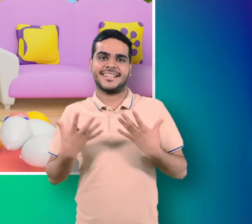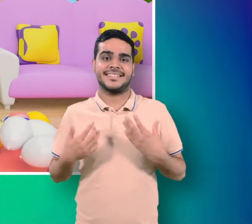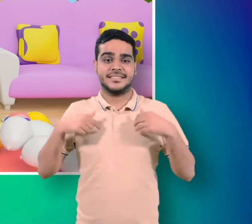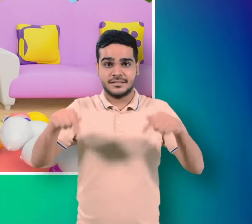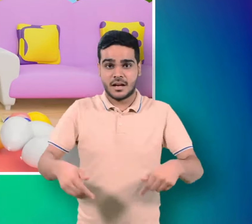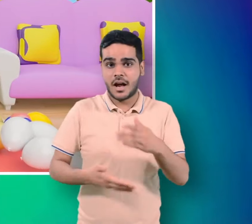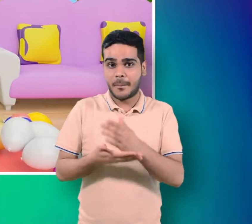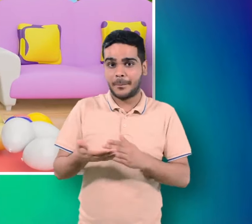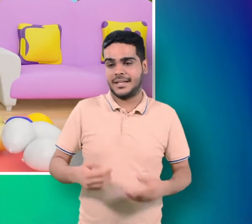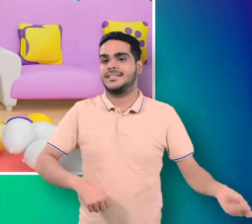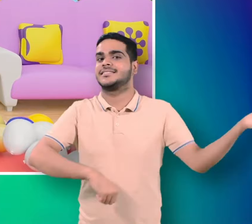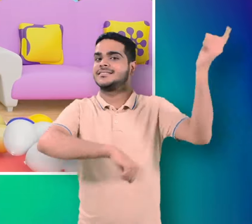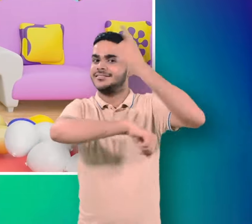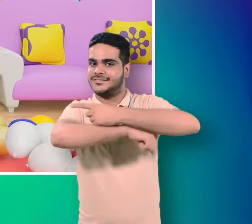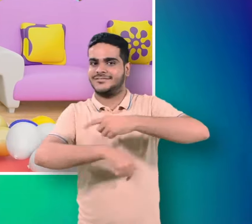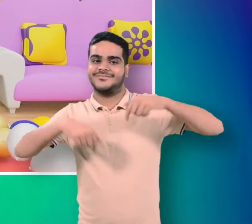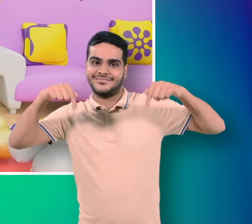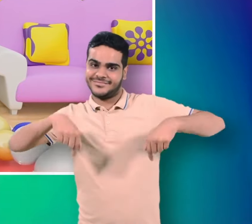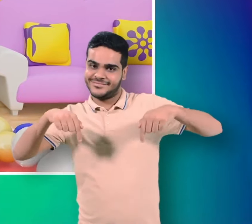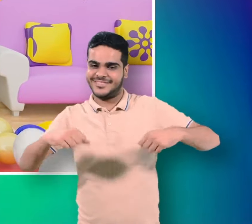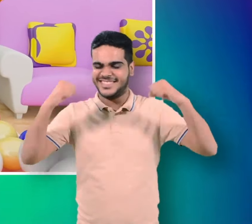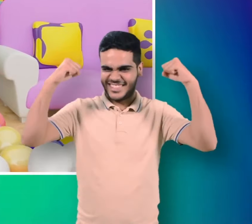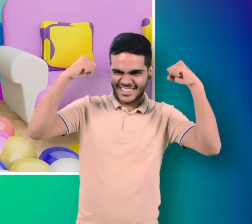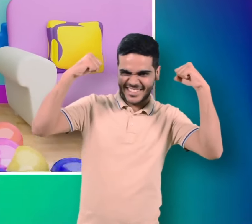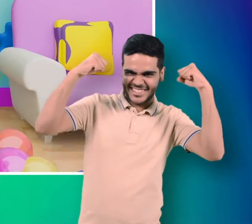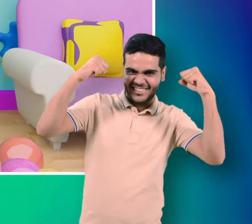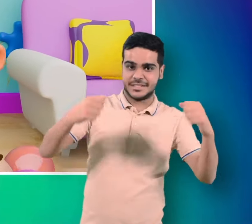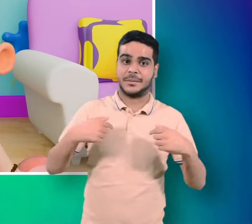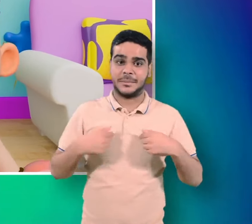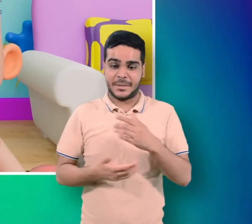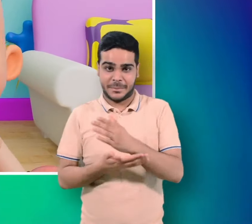दिवस है आया हूँ मेरा जनब दिवस